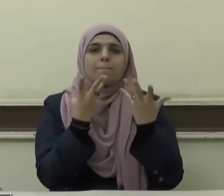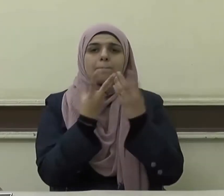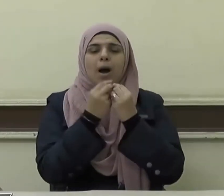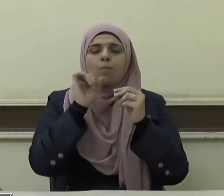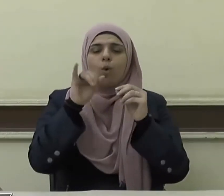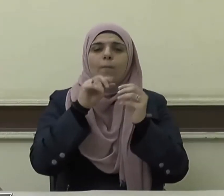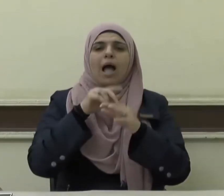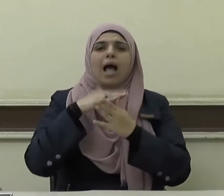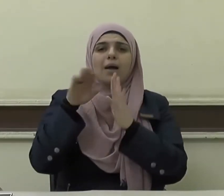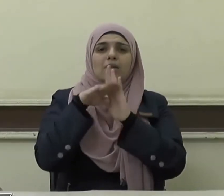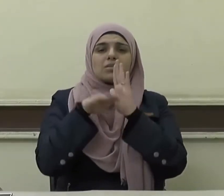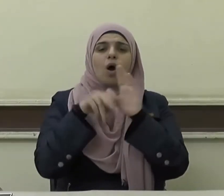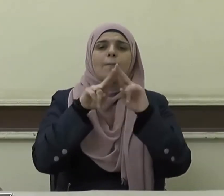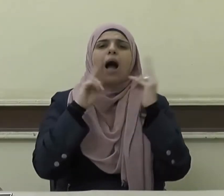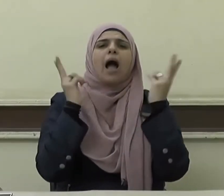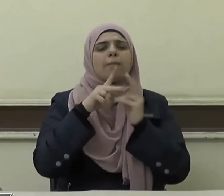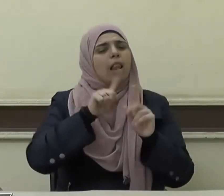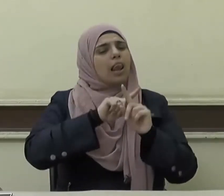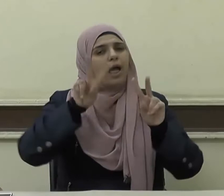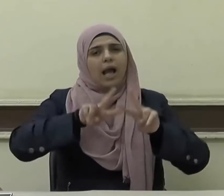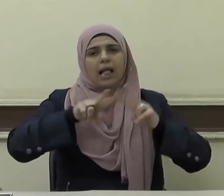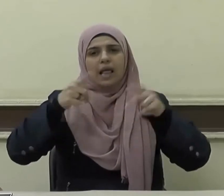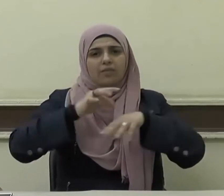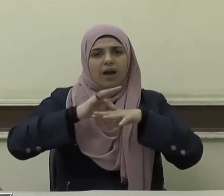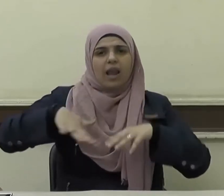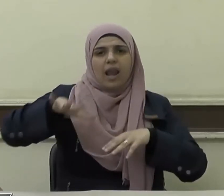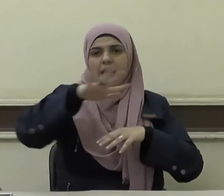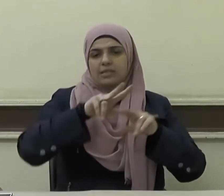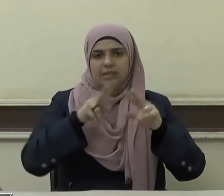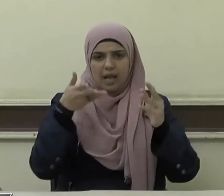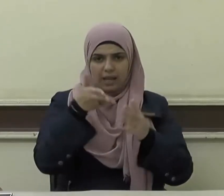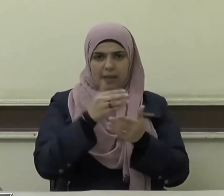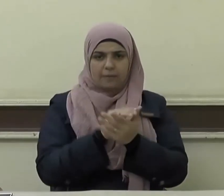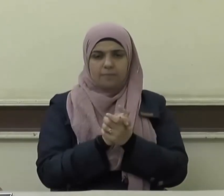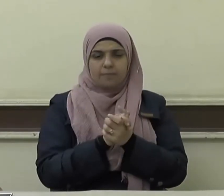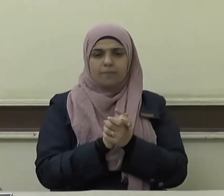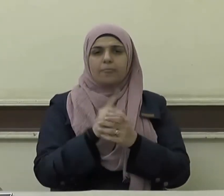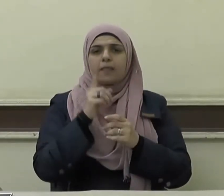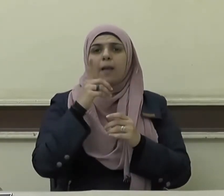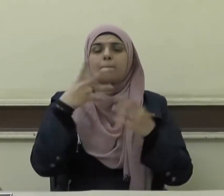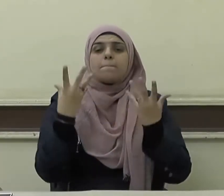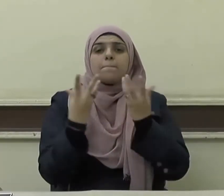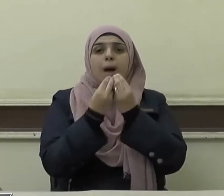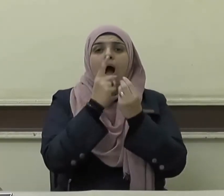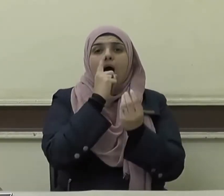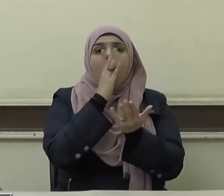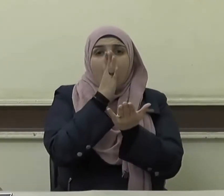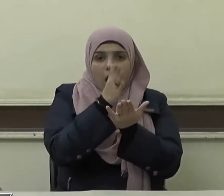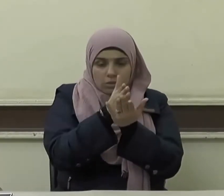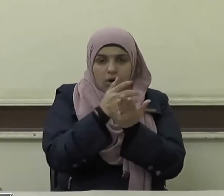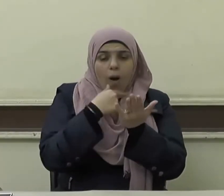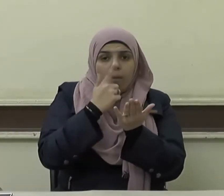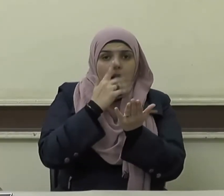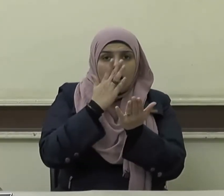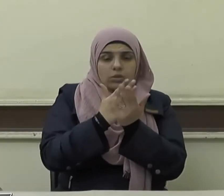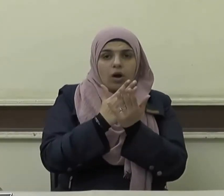قواعد عامة لا يختلف عليها الناس مع احترام أعراف